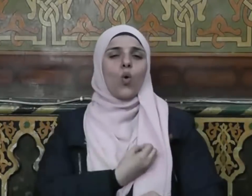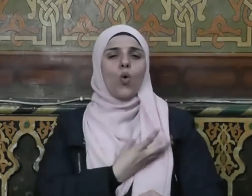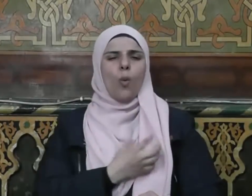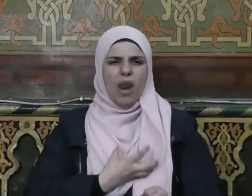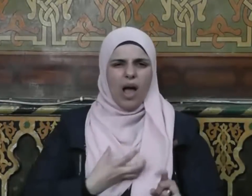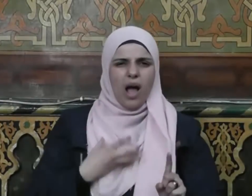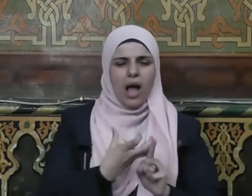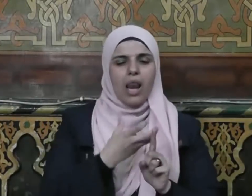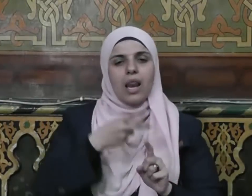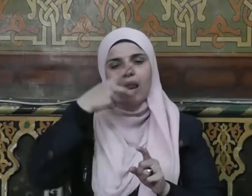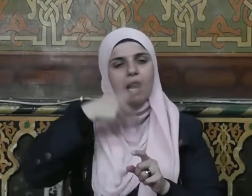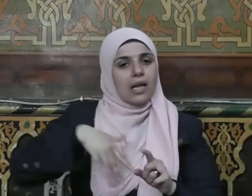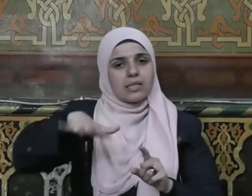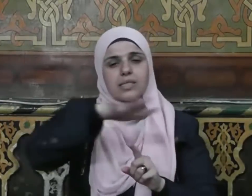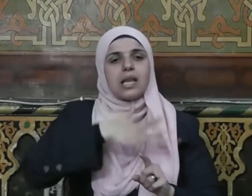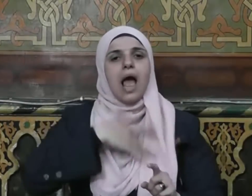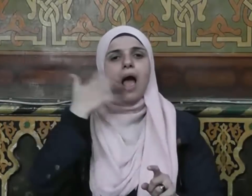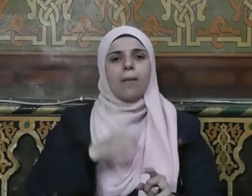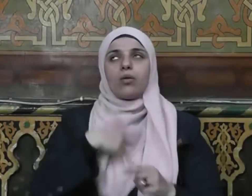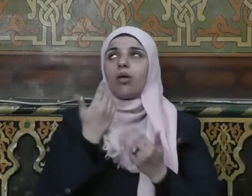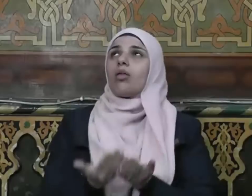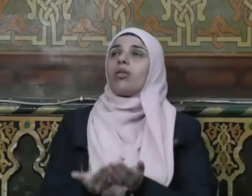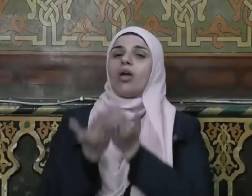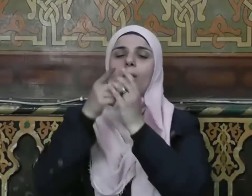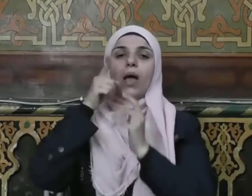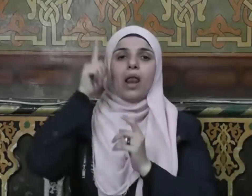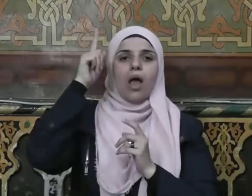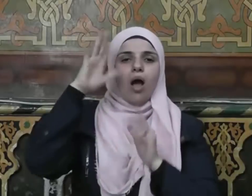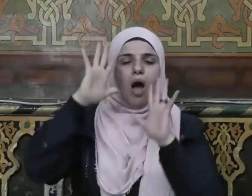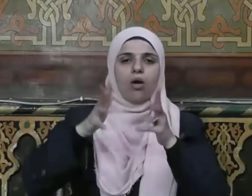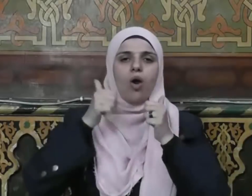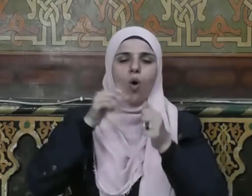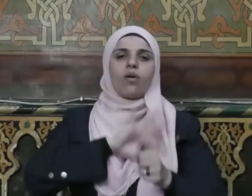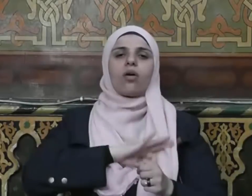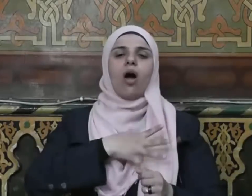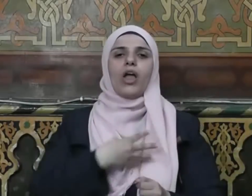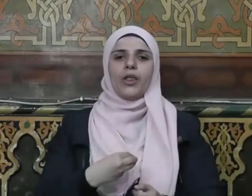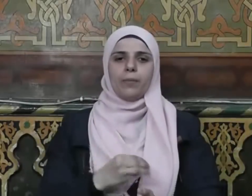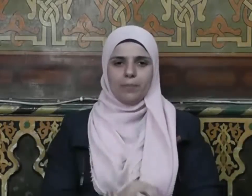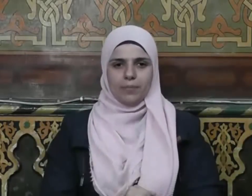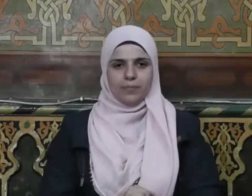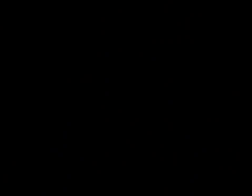قلوبنا غلا للذين آمنوا ربنا إنك رؤوف الرحيم